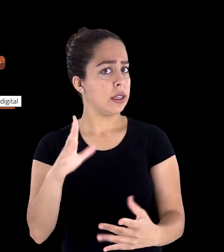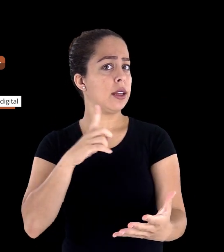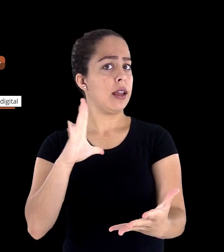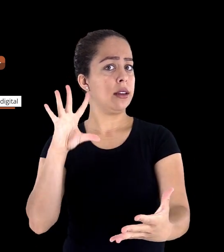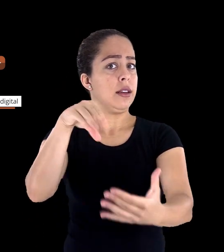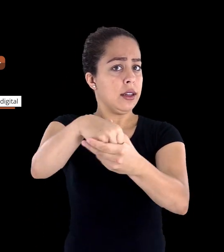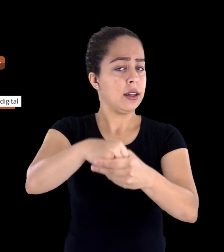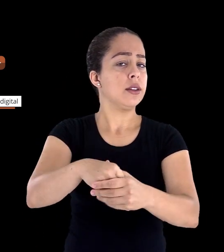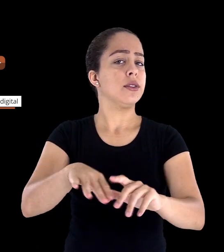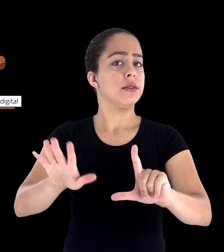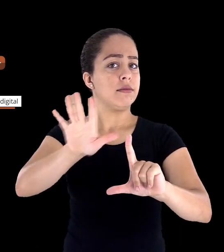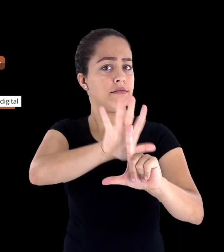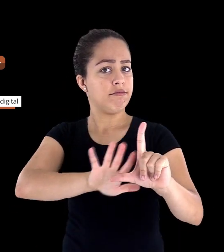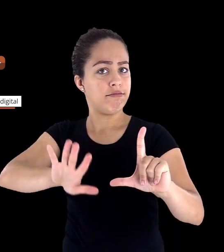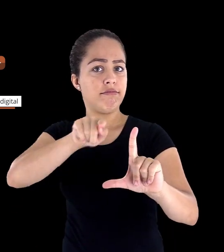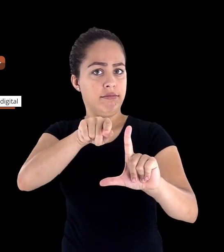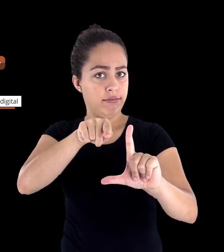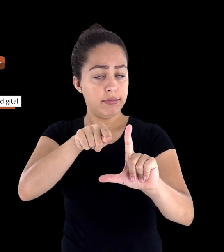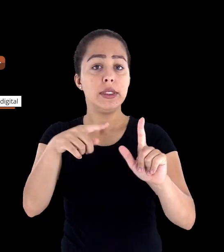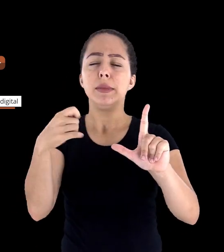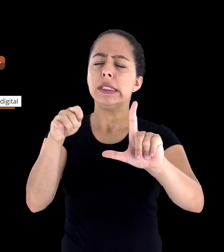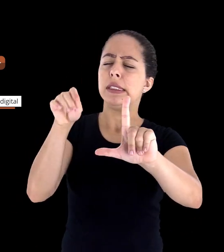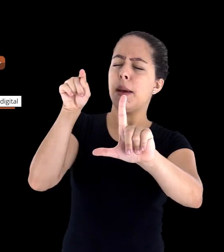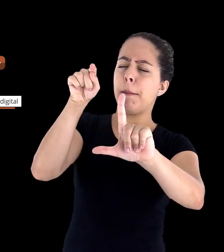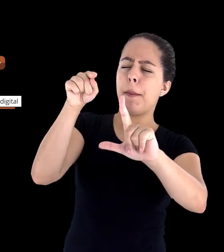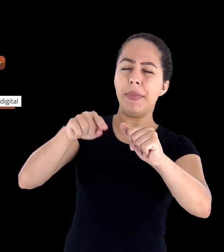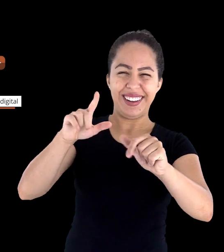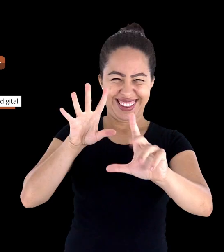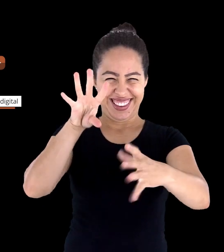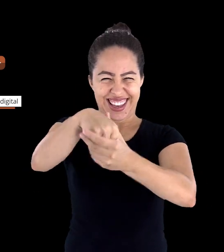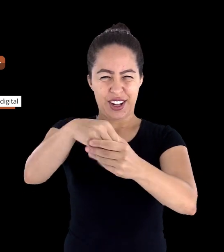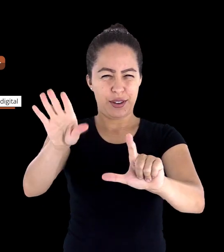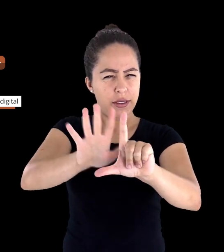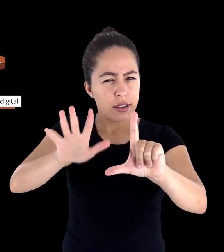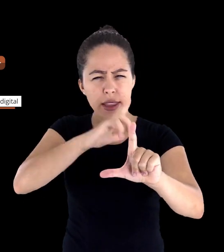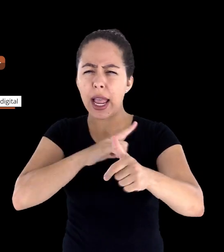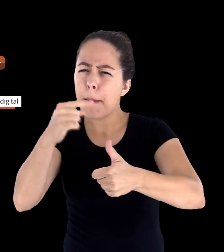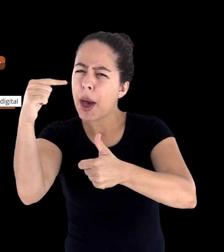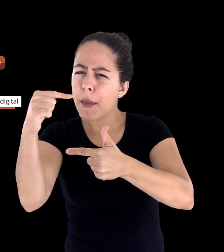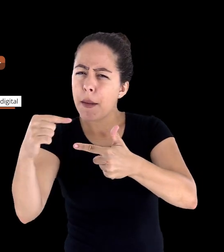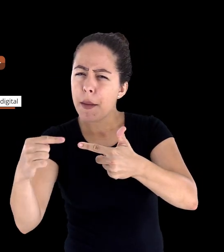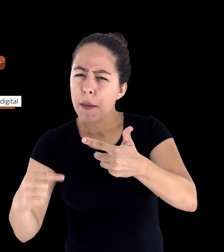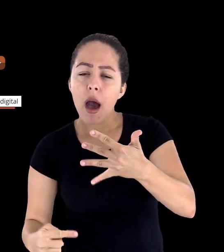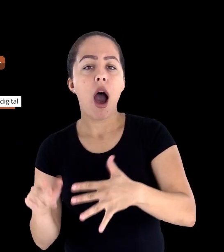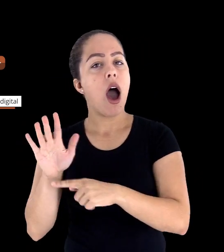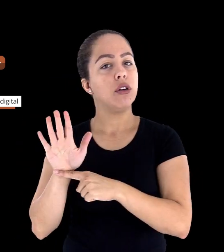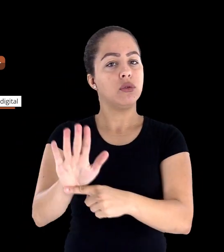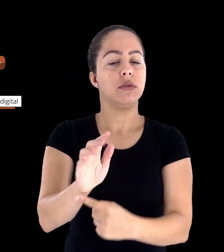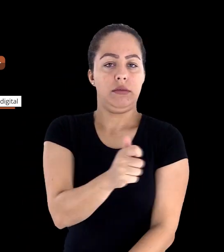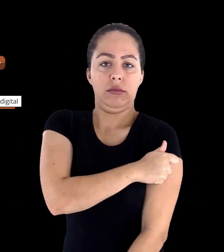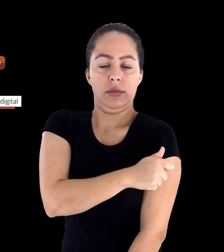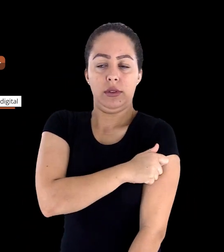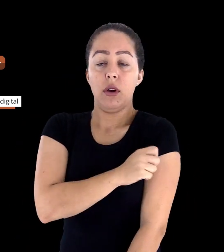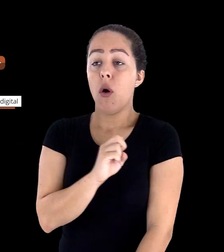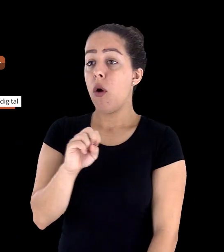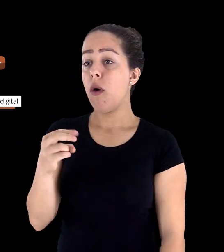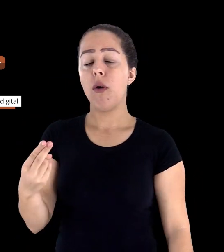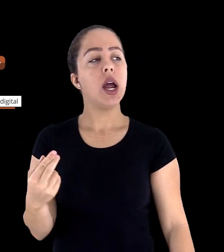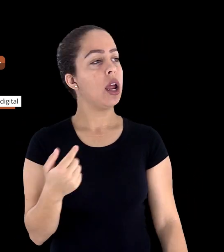ambiente virtual, então dominar as funcionalidades do AVA para auxiliar os alunos ou até mesmo estar